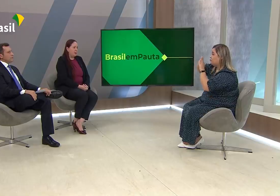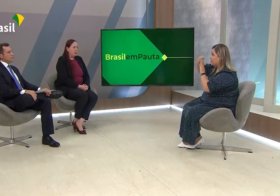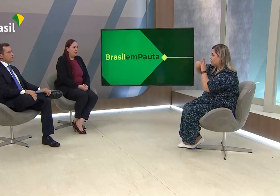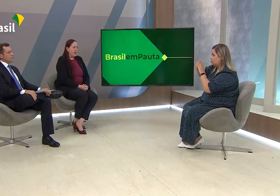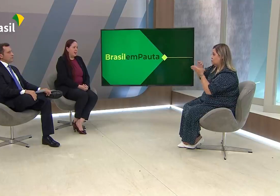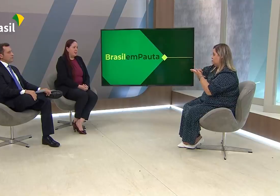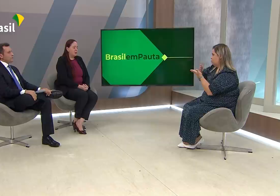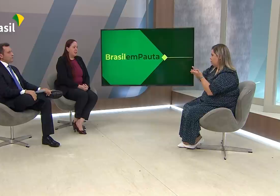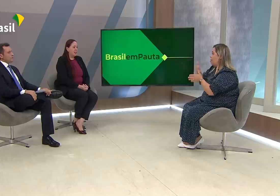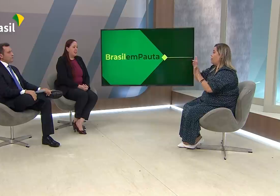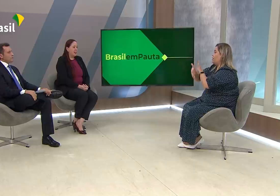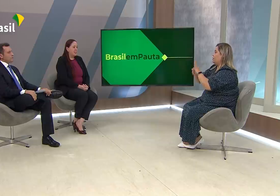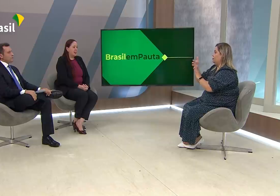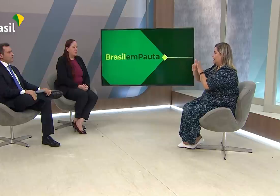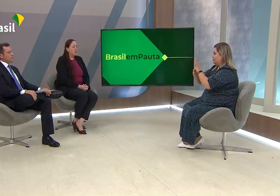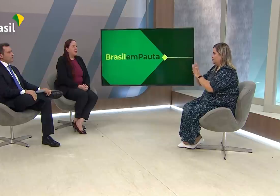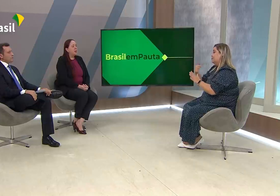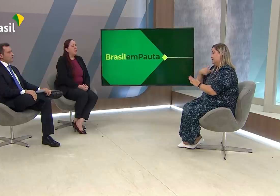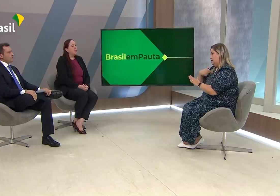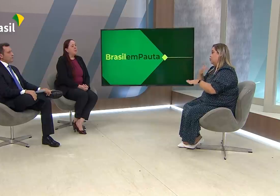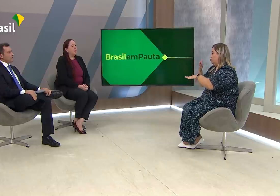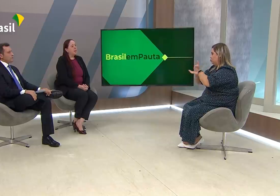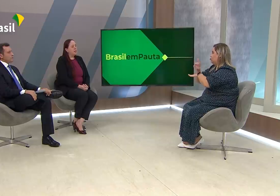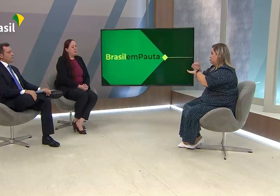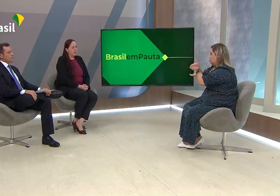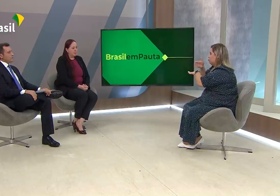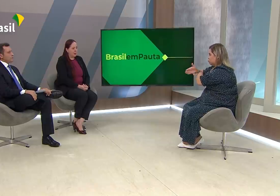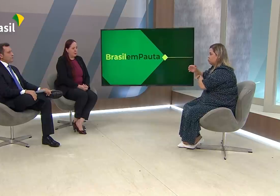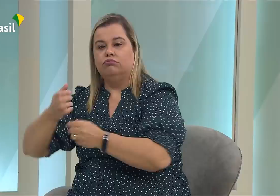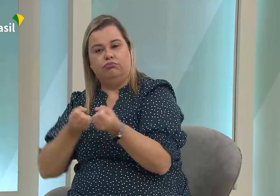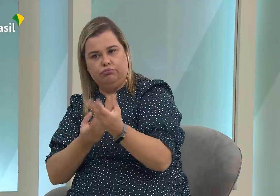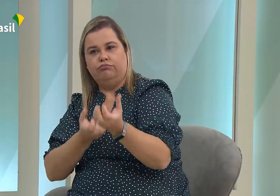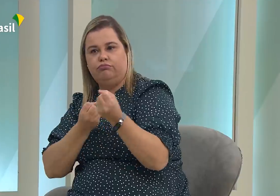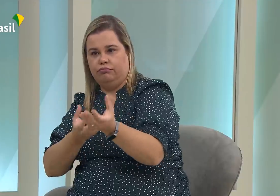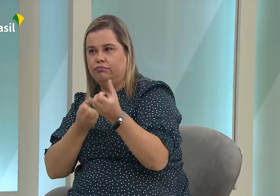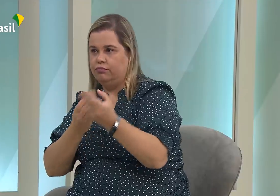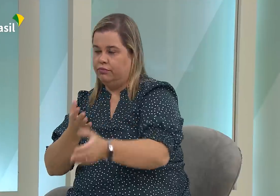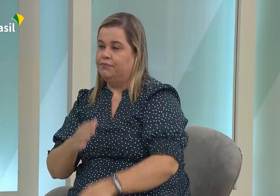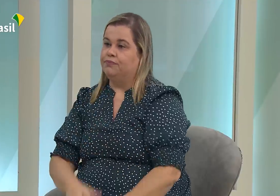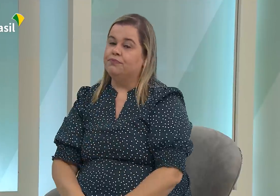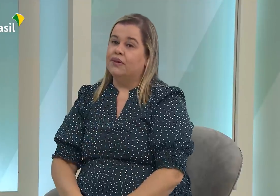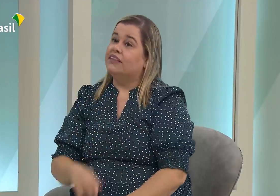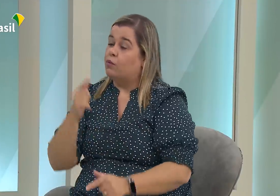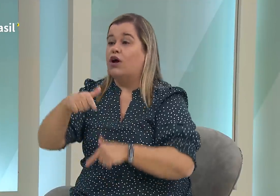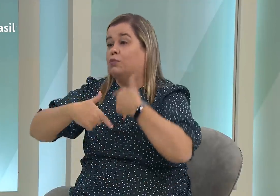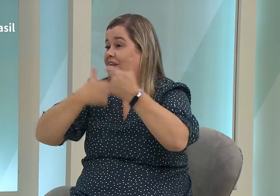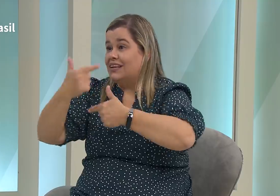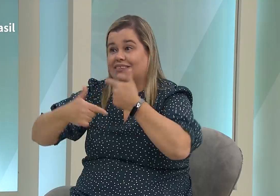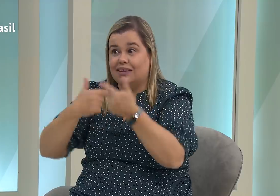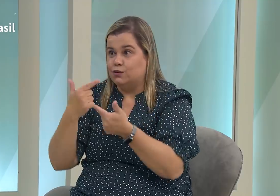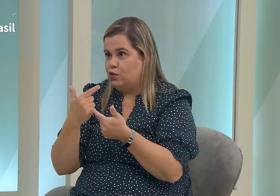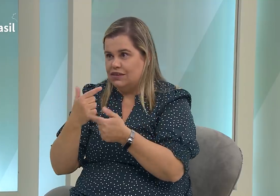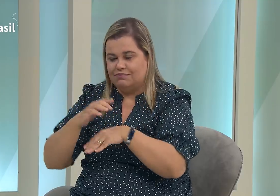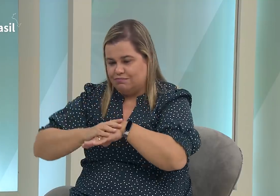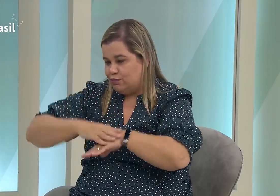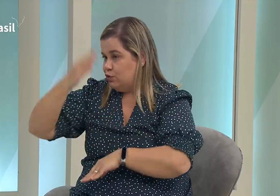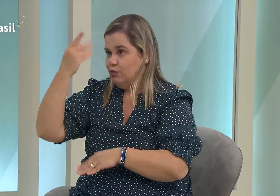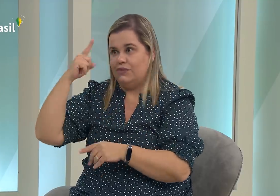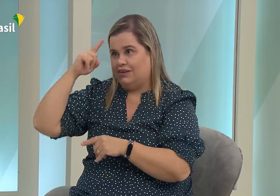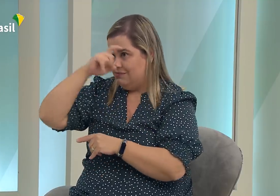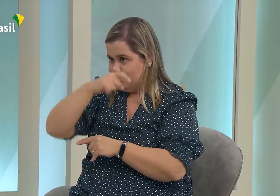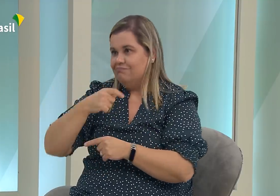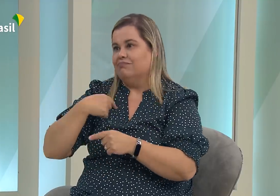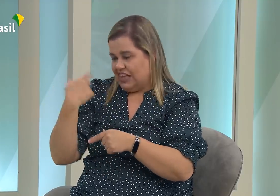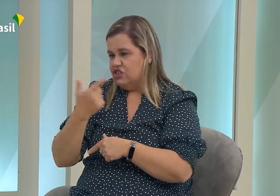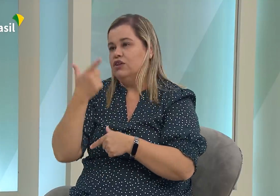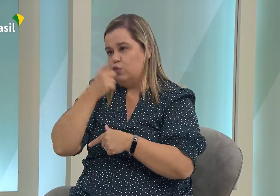para as pessoas cegas conseguirem ter acesso. E também em libras, para as pessoas surdas entenderem as informações. Então foi uma